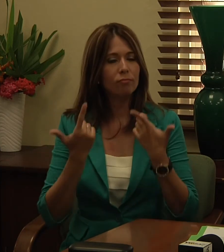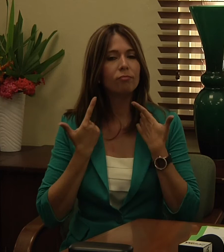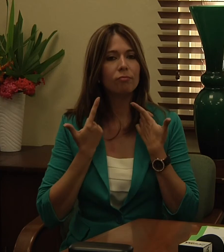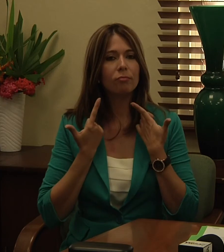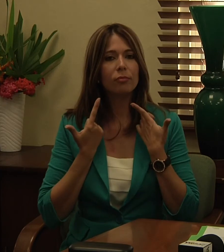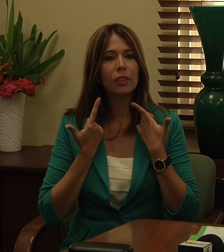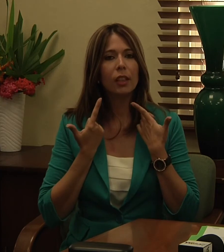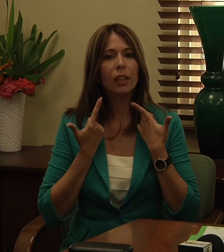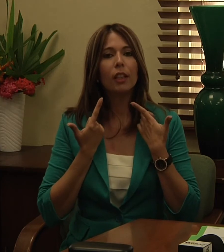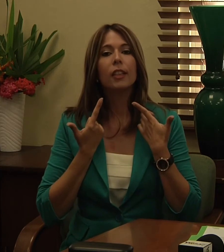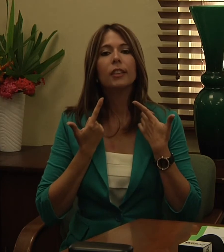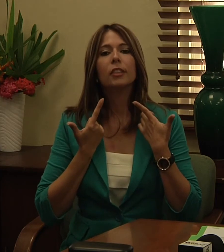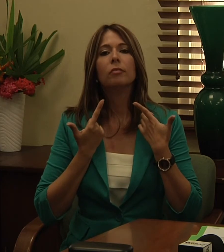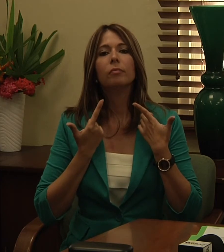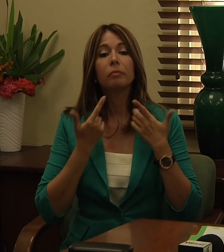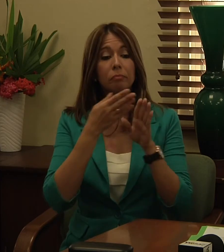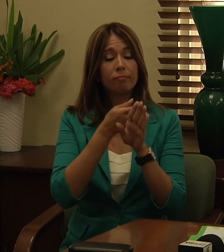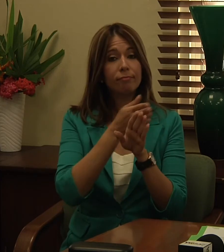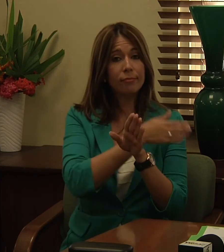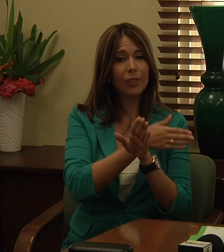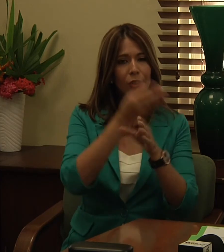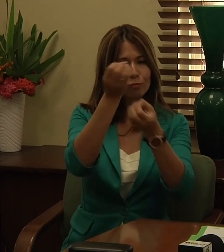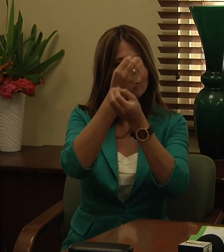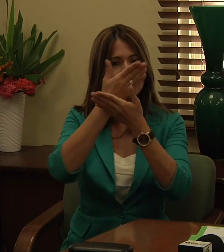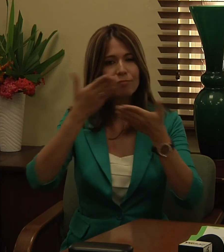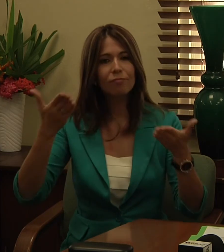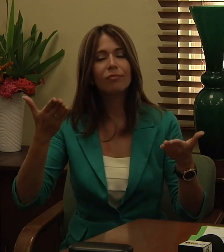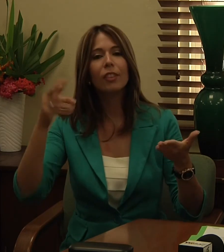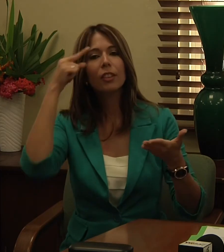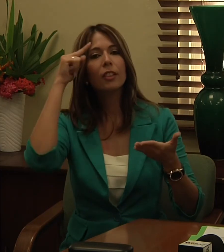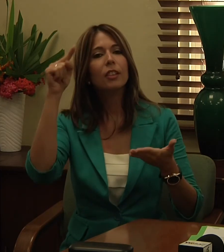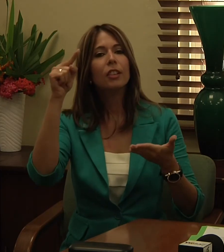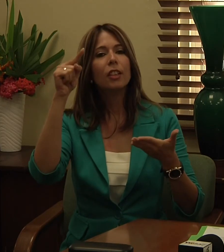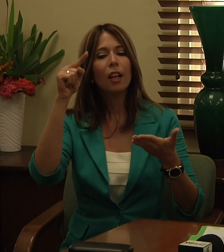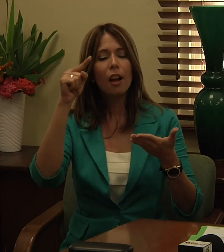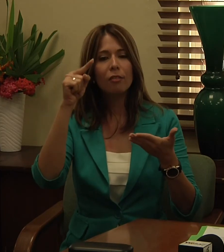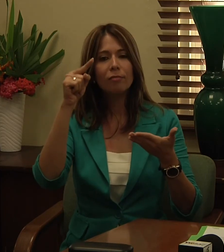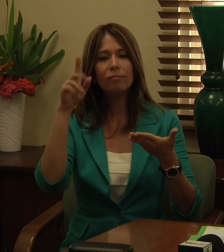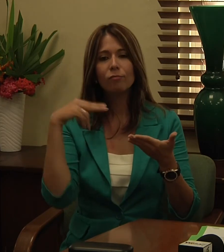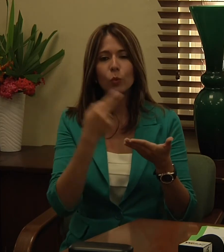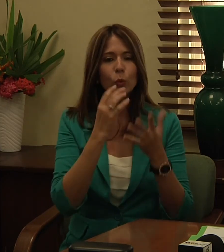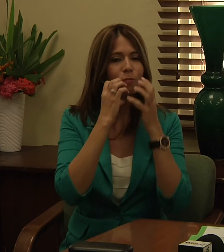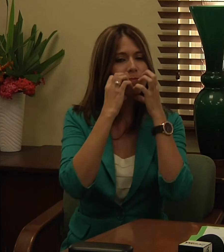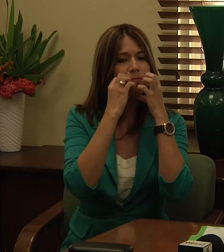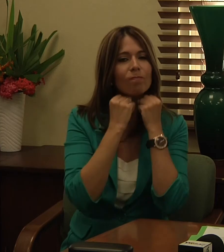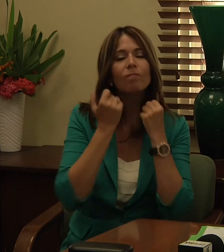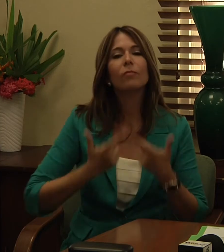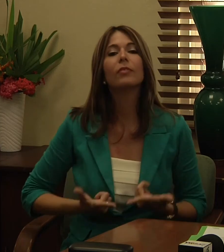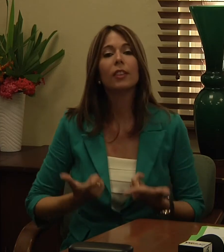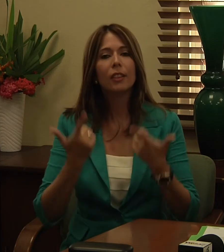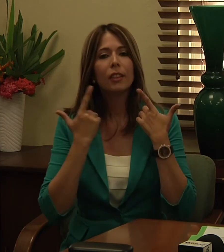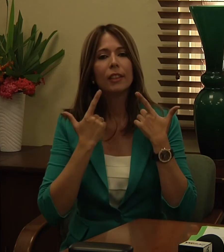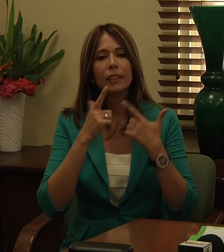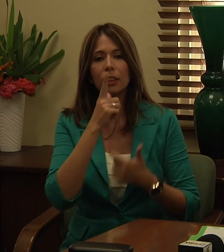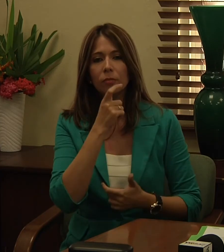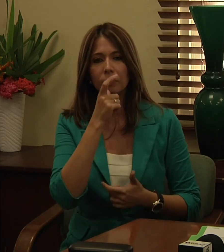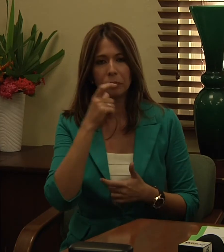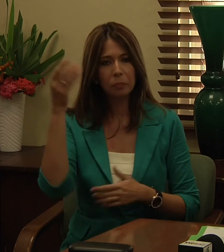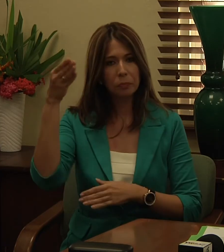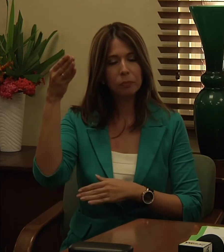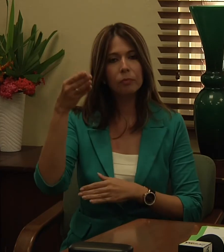un mensaje también titulado Atesorando la vida de la doctora Normali